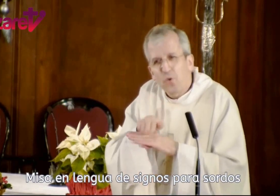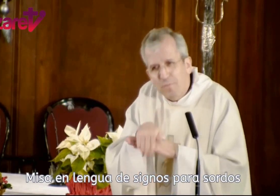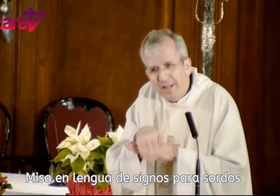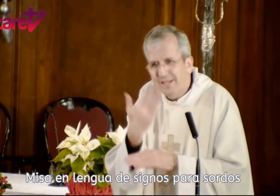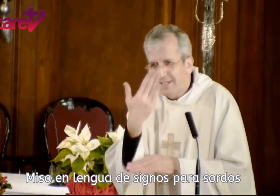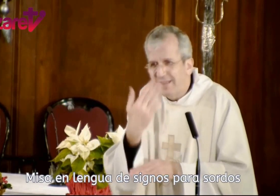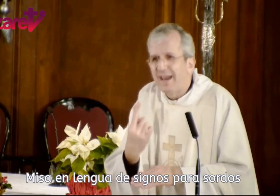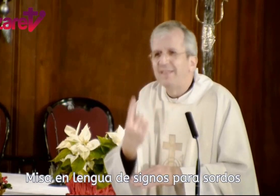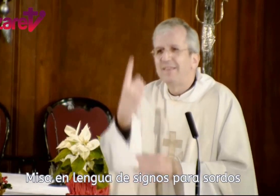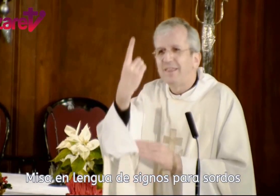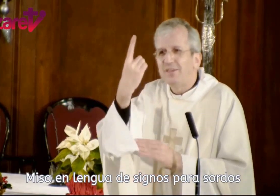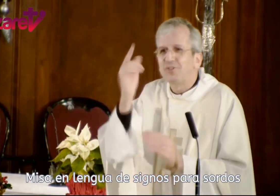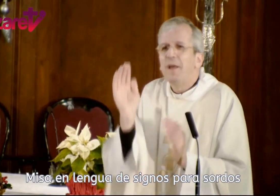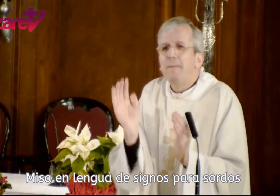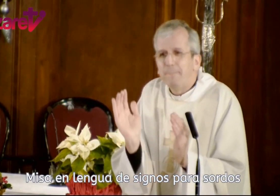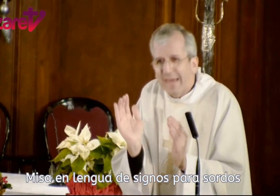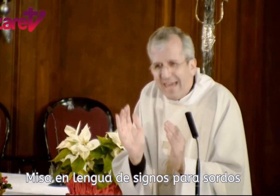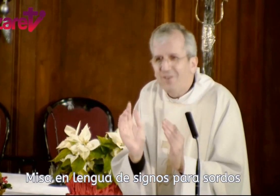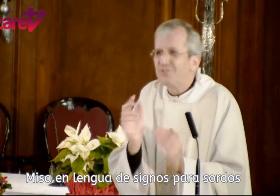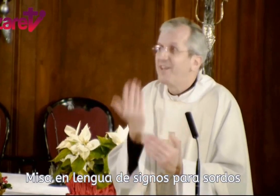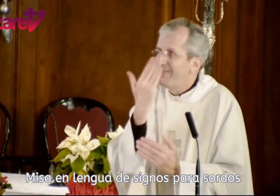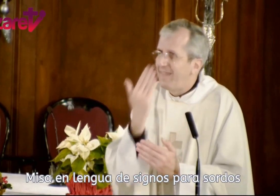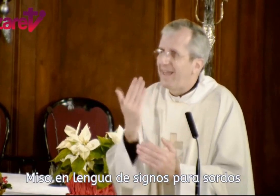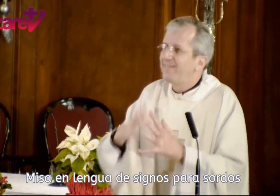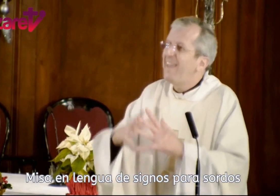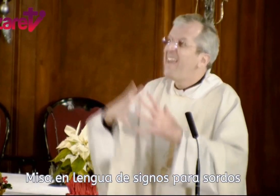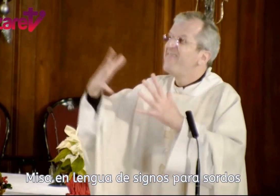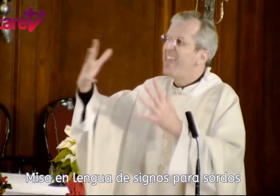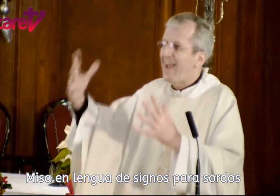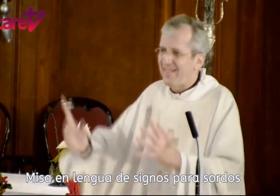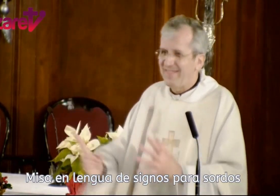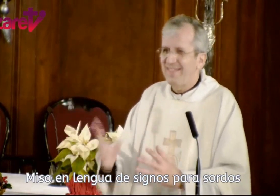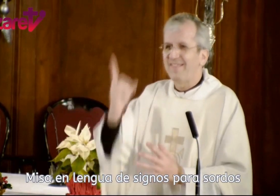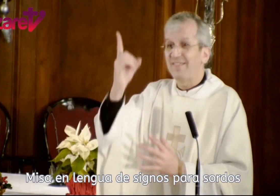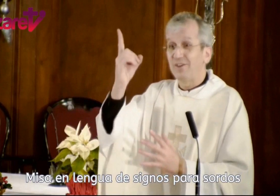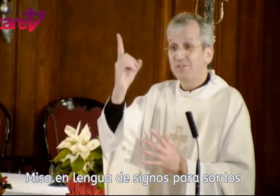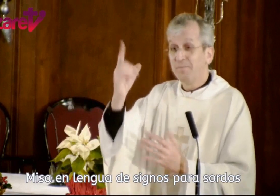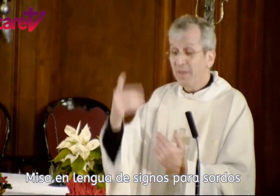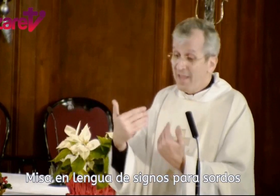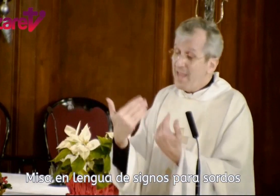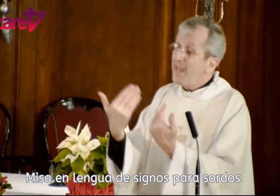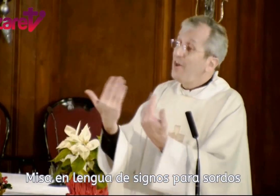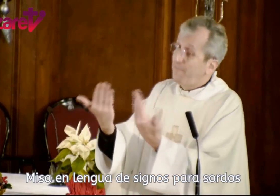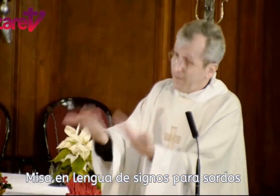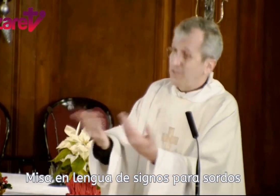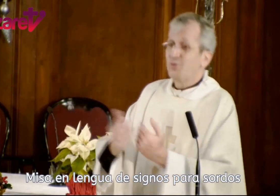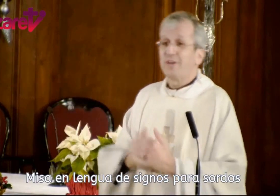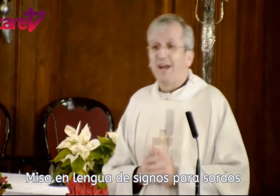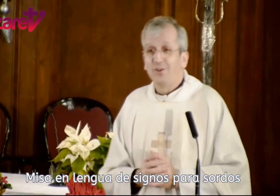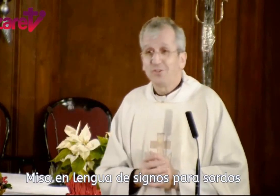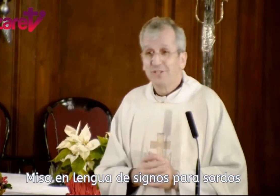humildes delante de Dios, pequeños delante de la grandeza de Dios y le ofrecen sus regalos,